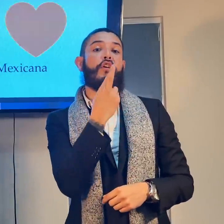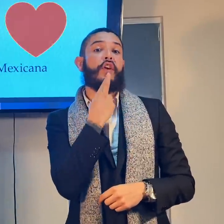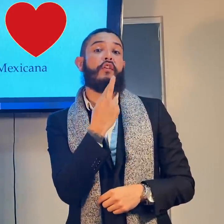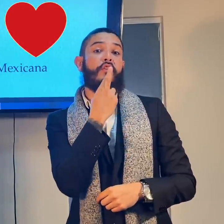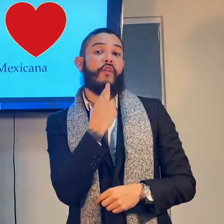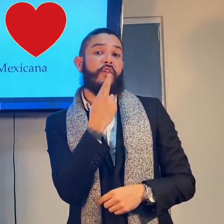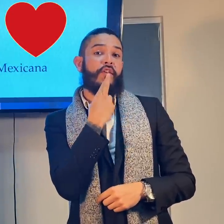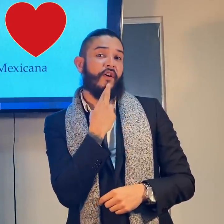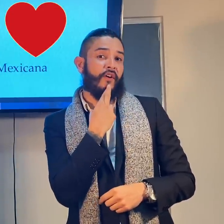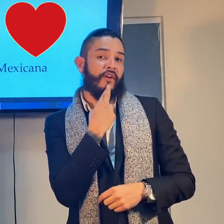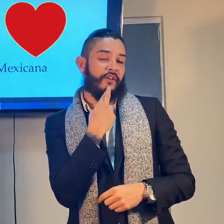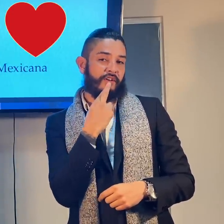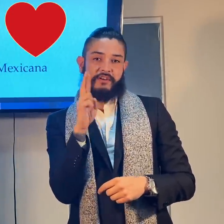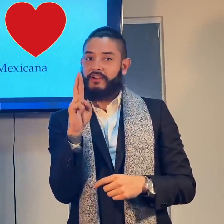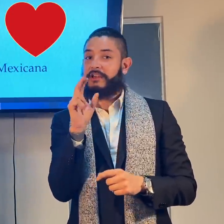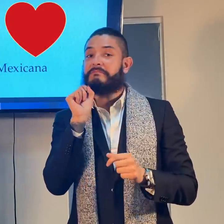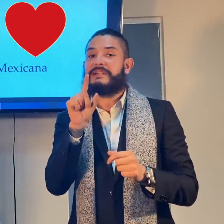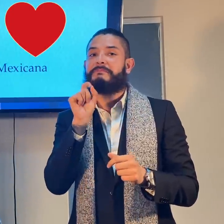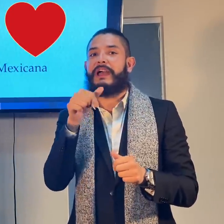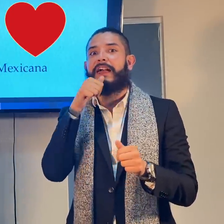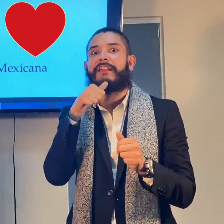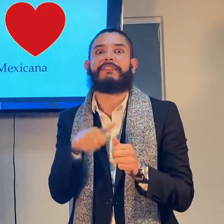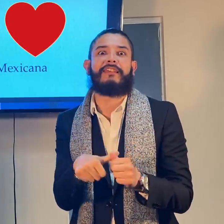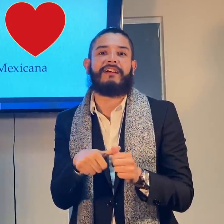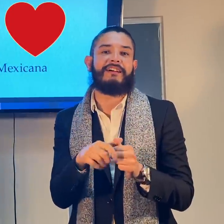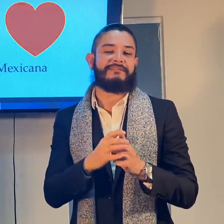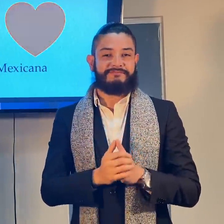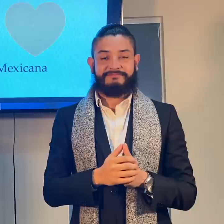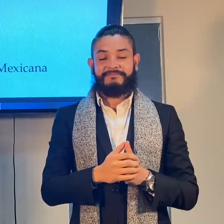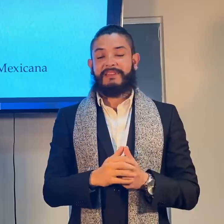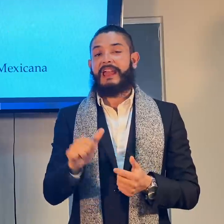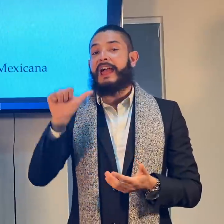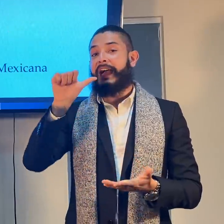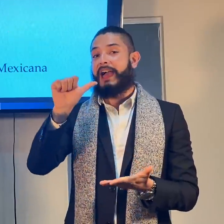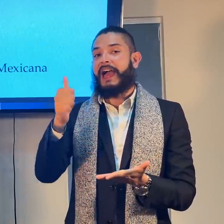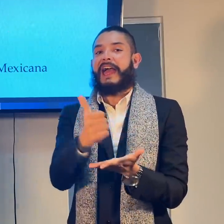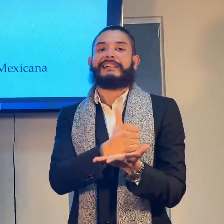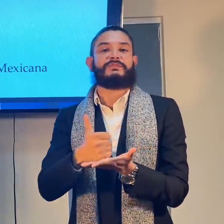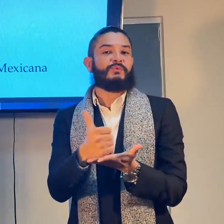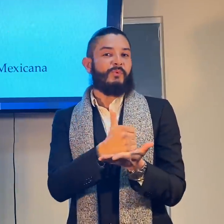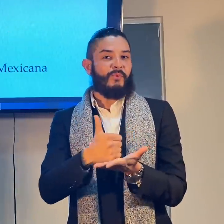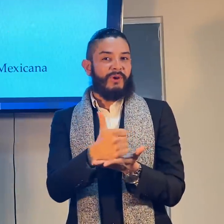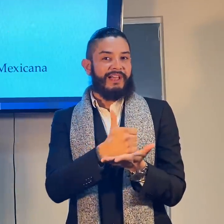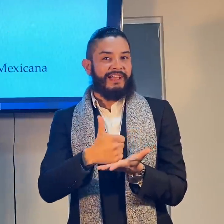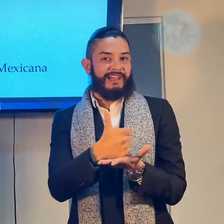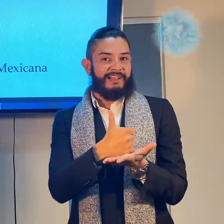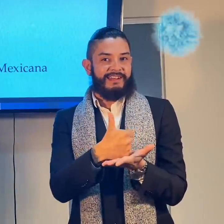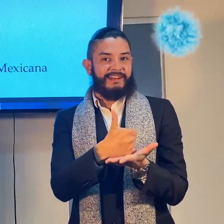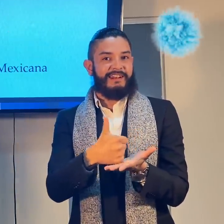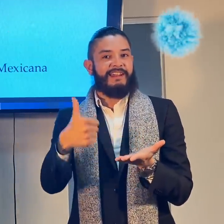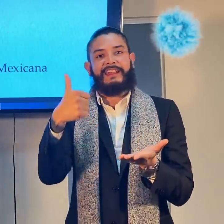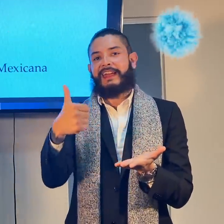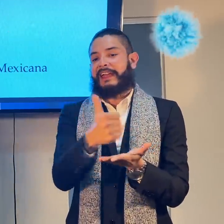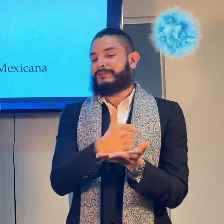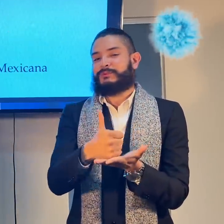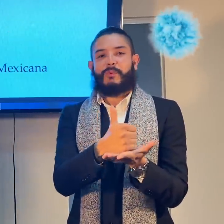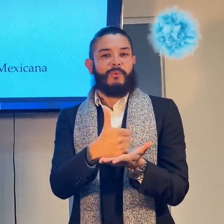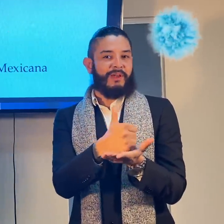rojo. La misma, con la misma letra que empieza. Azul. Esta es la seña de